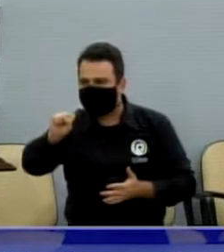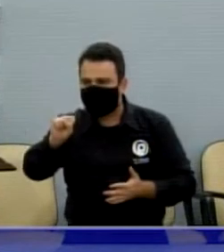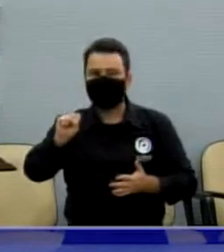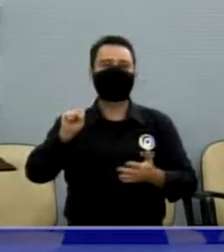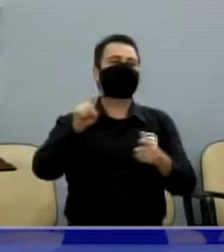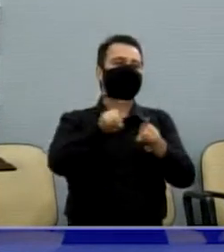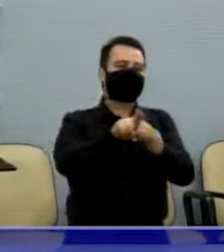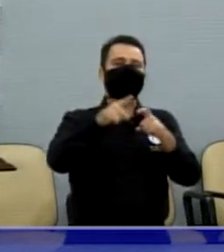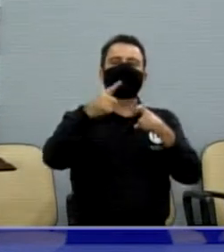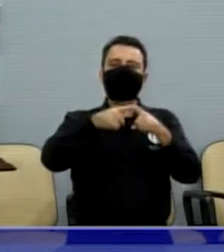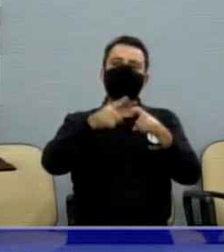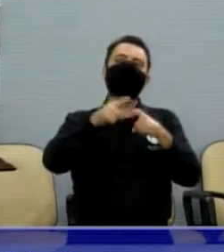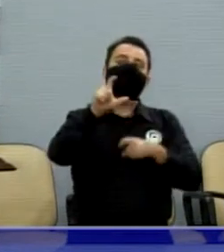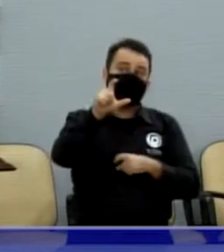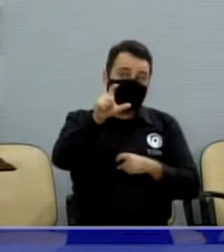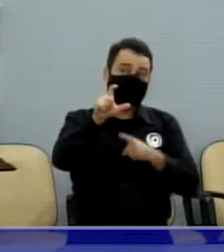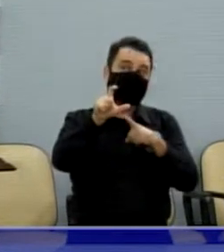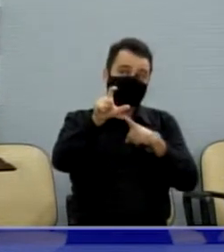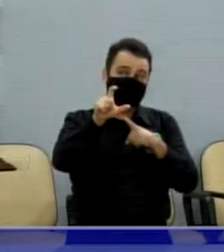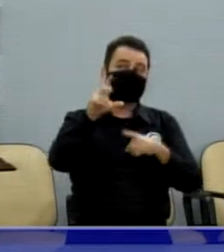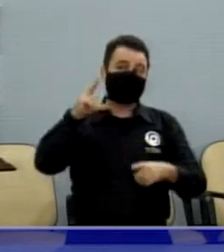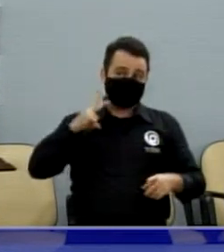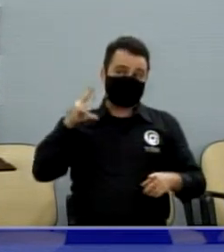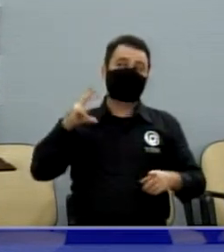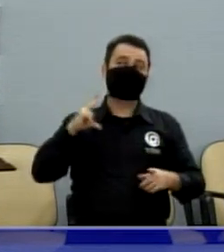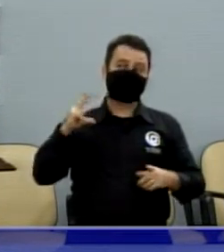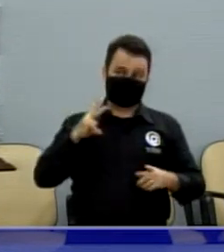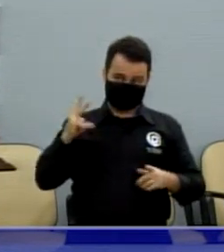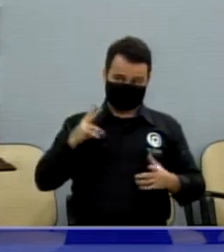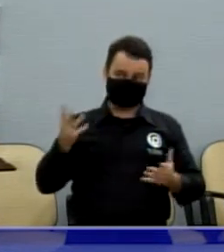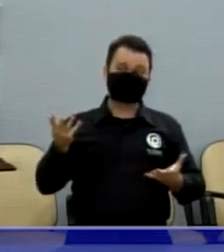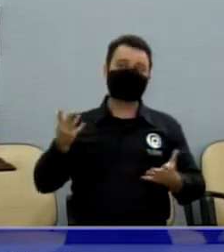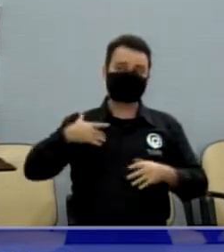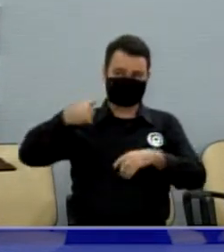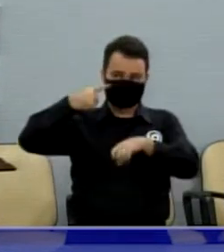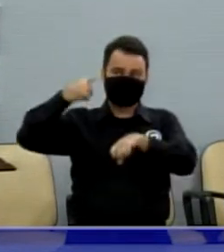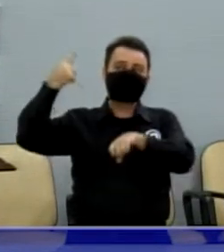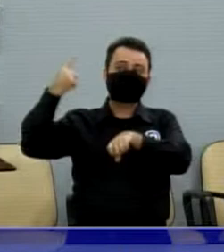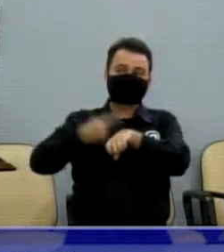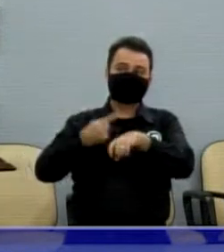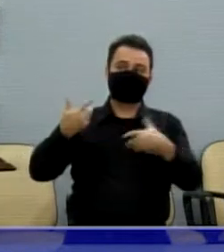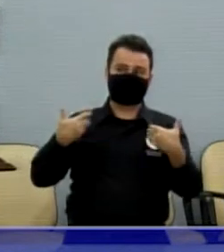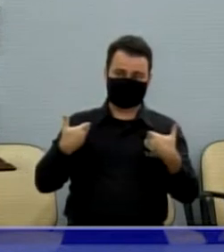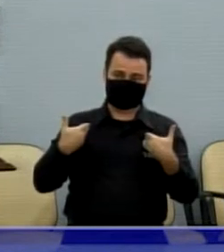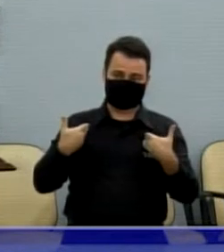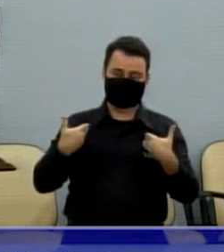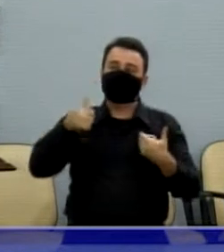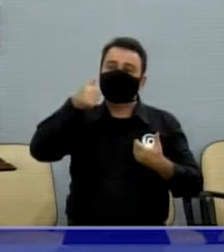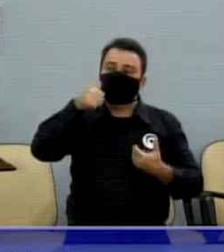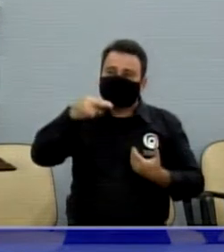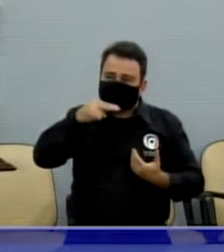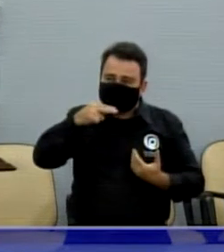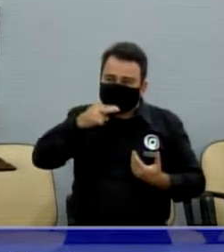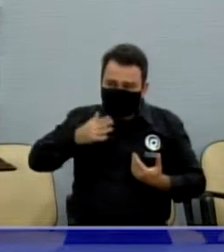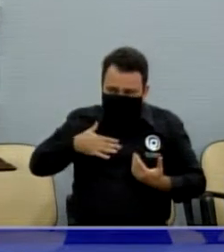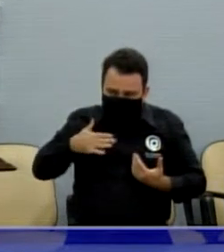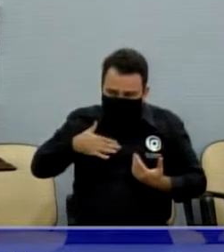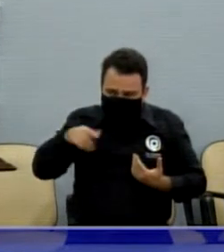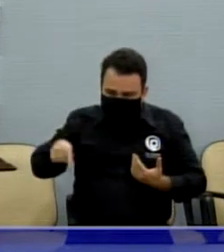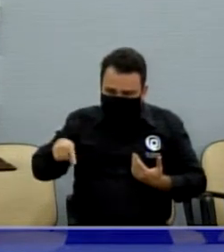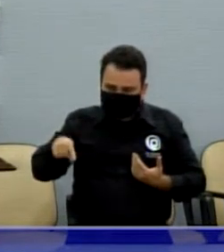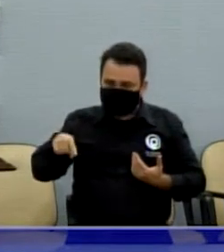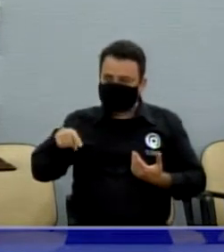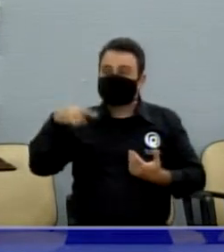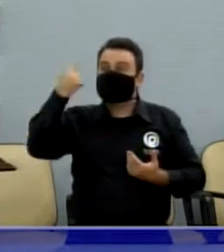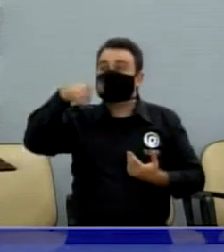convênios particulares, que por experiência própria, minha neta ficou sete horas